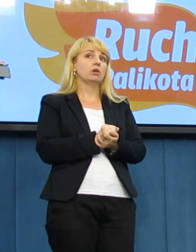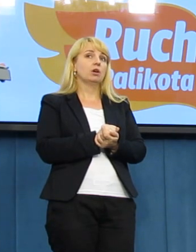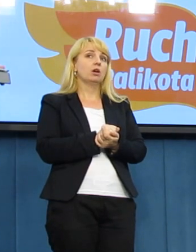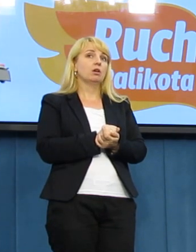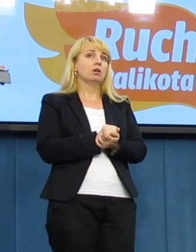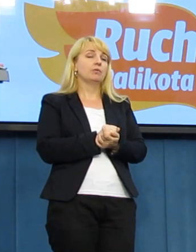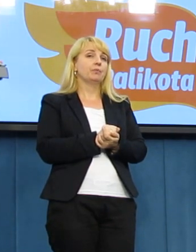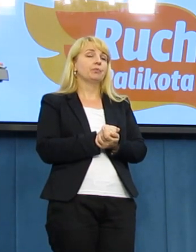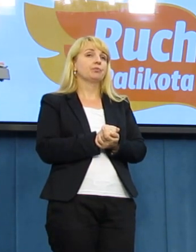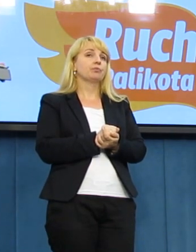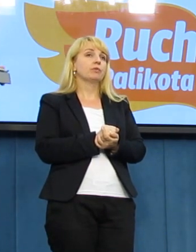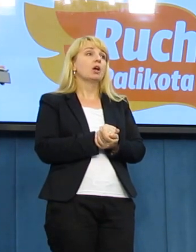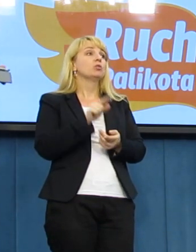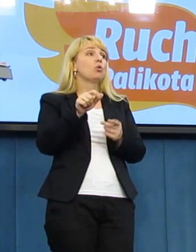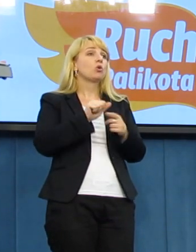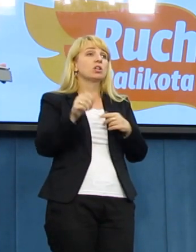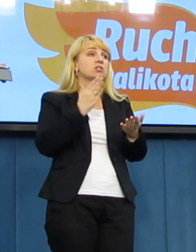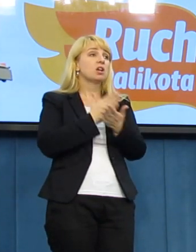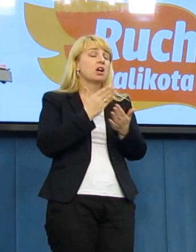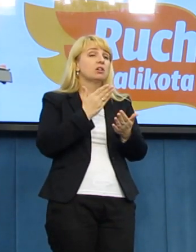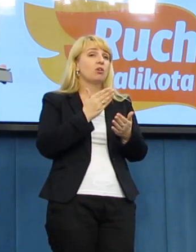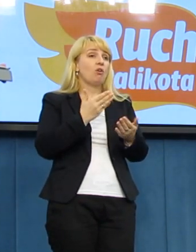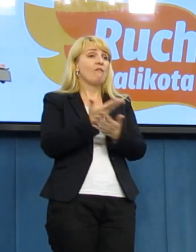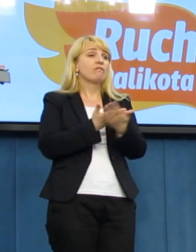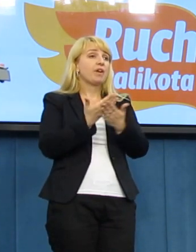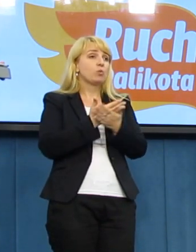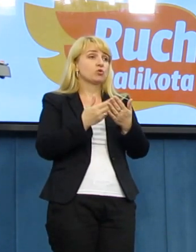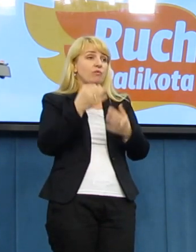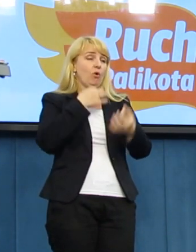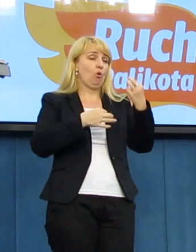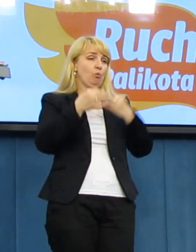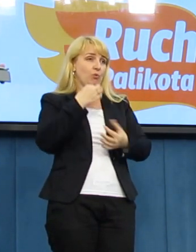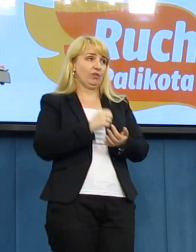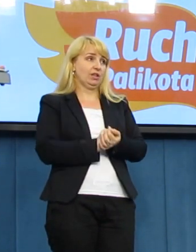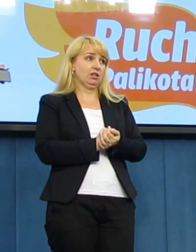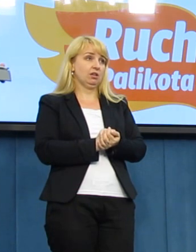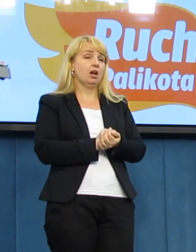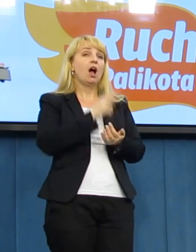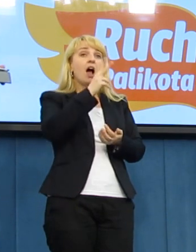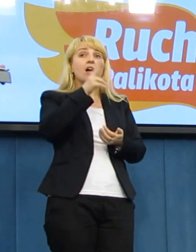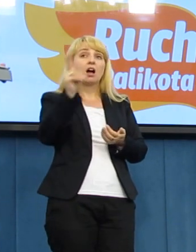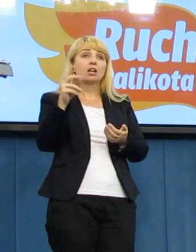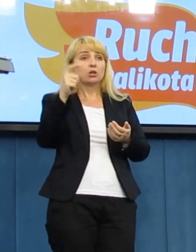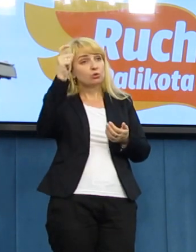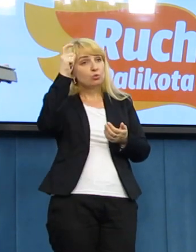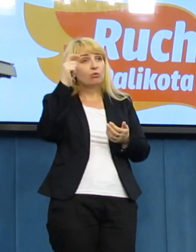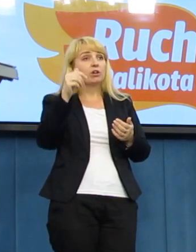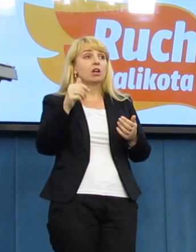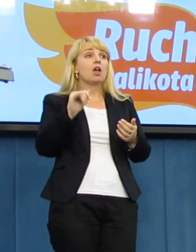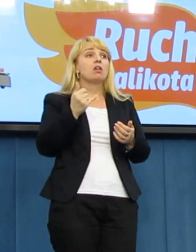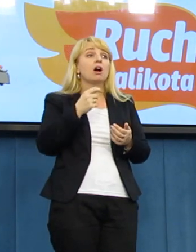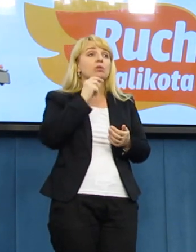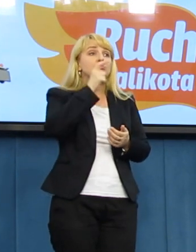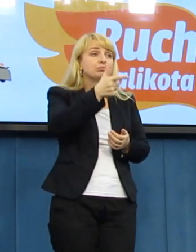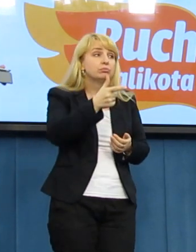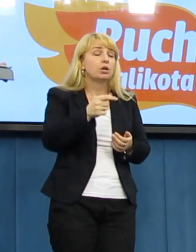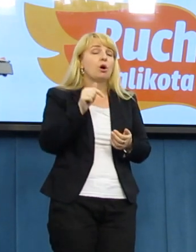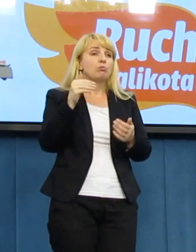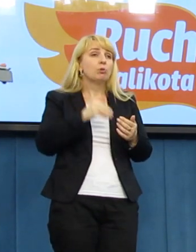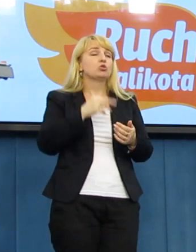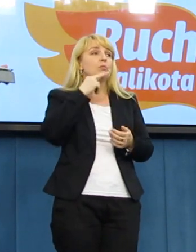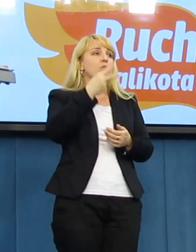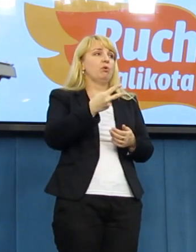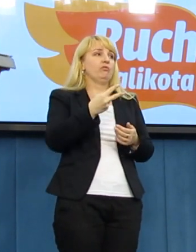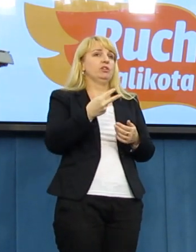Mówmy się, na zasadzie pomówienia dwóch osób można wtrącić do aresztu tymczasowego każdego. Każdego. A szczególnie szefa wojny konopi.